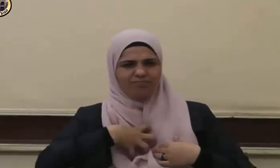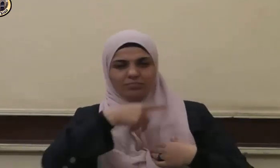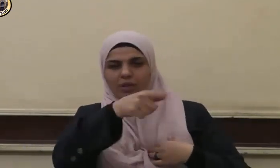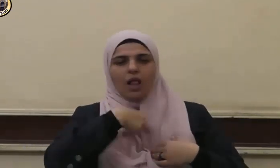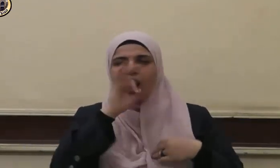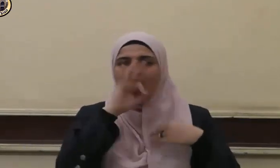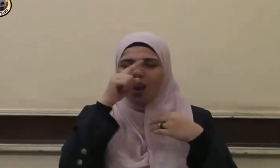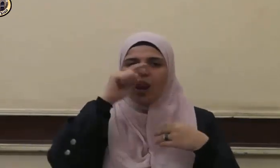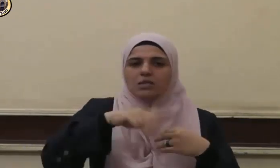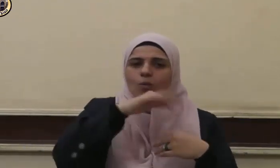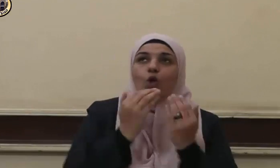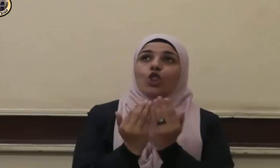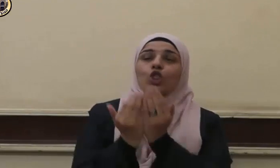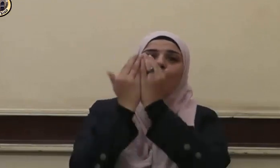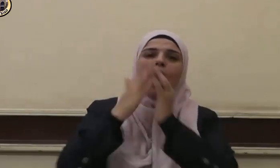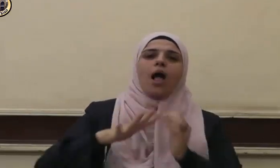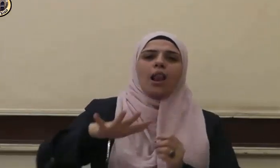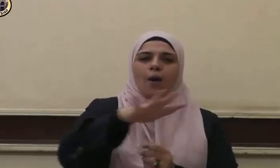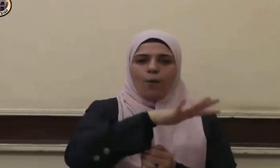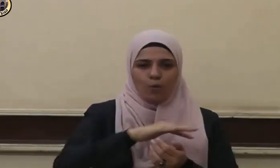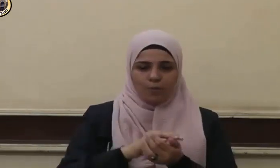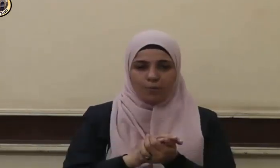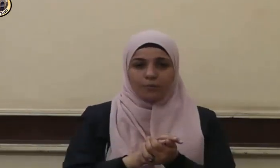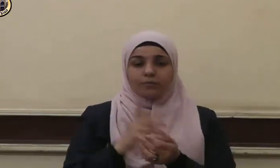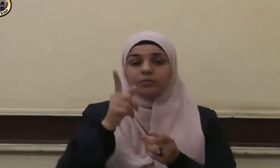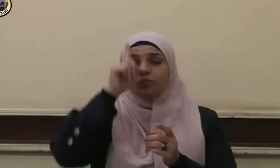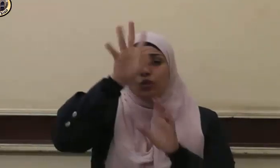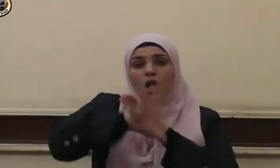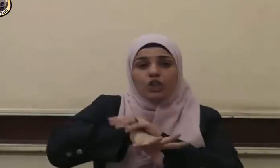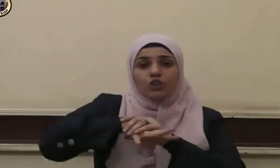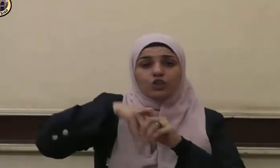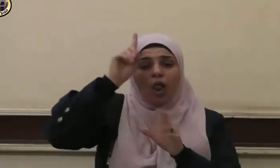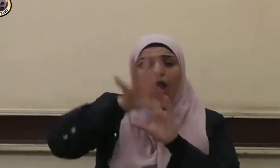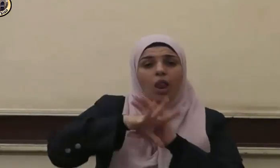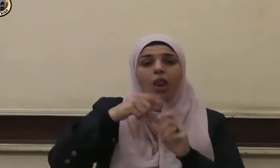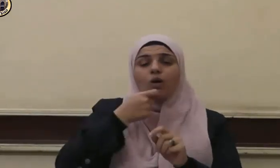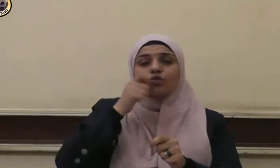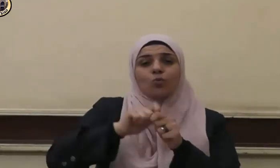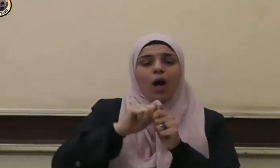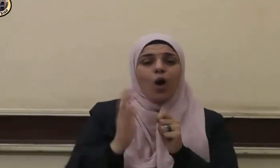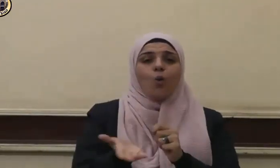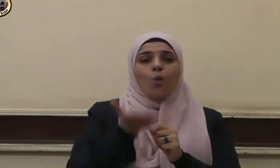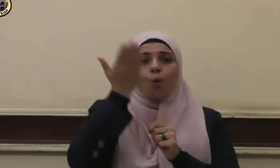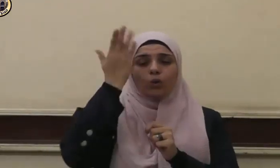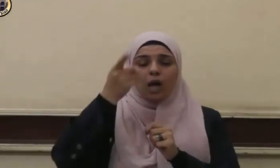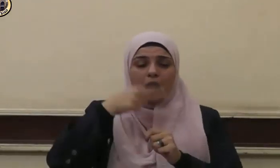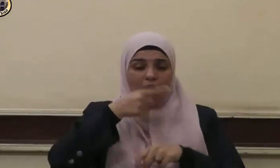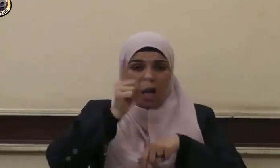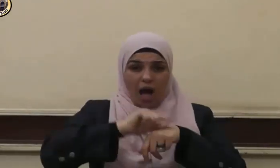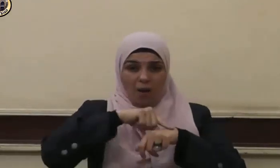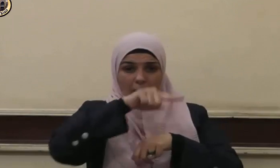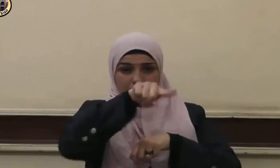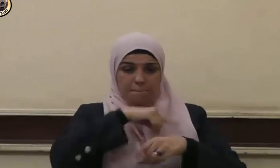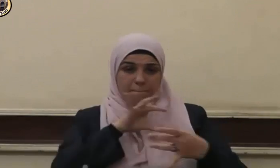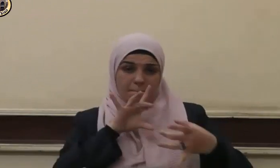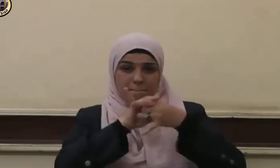والدعاء لهم ولقد جعل الله عز وجل صلة الرحم